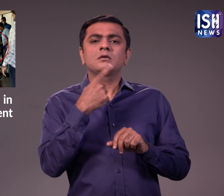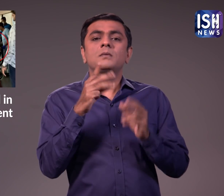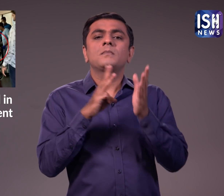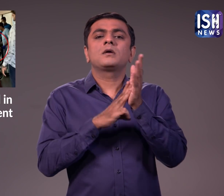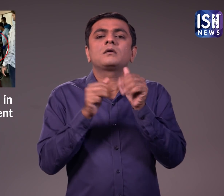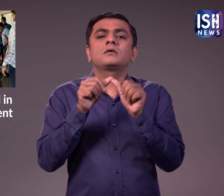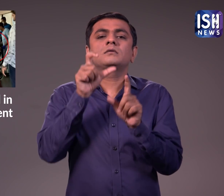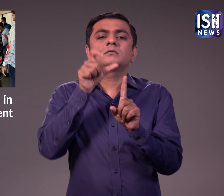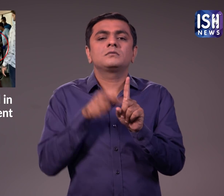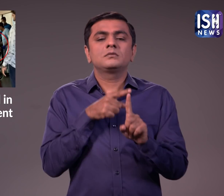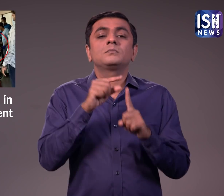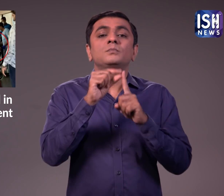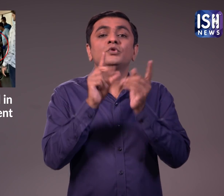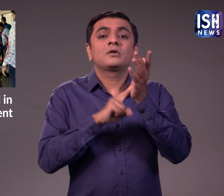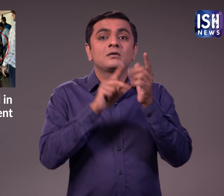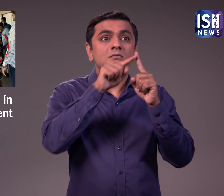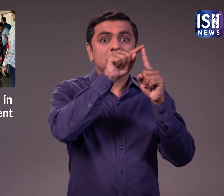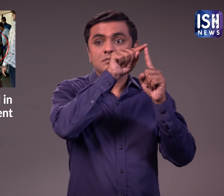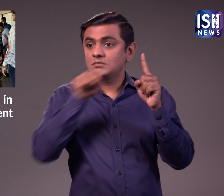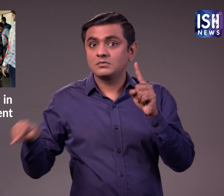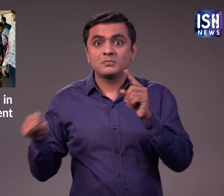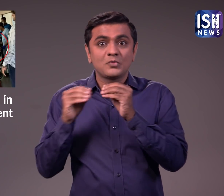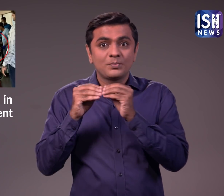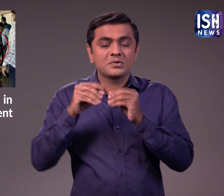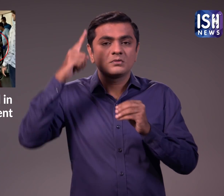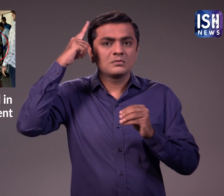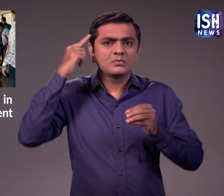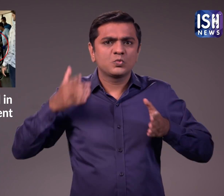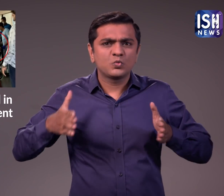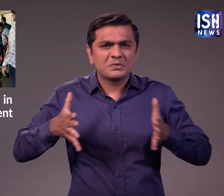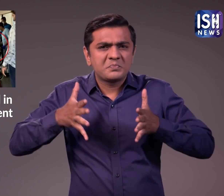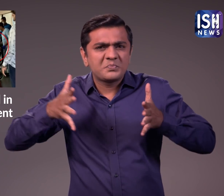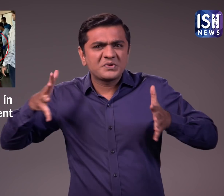मुंबई पूने एक्स्प्रेस वे पर गाड़ी चला रहे थे।